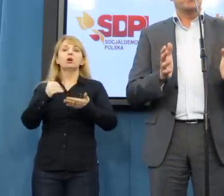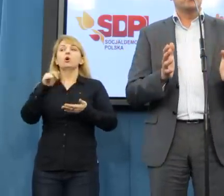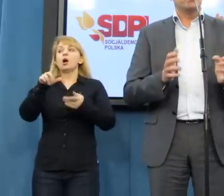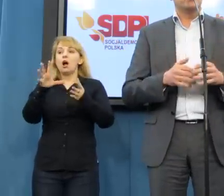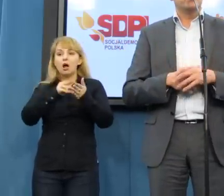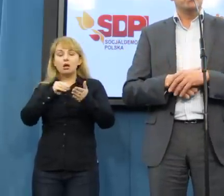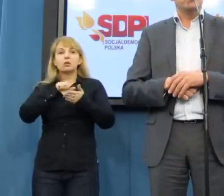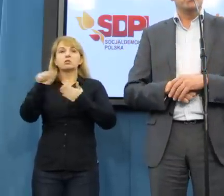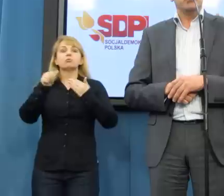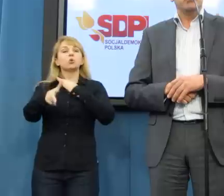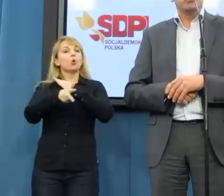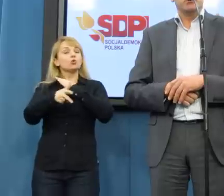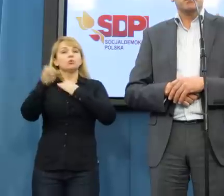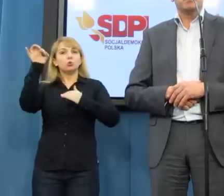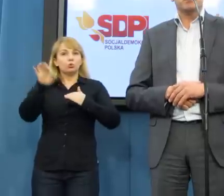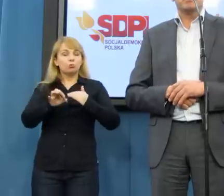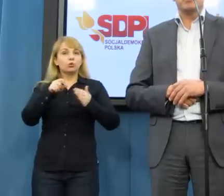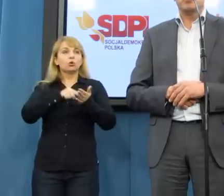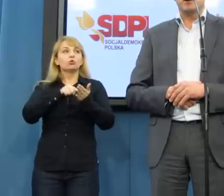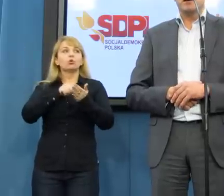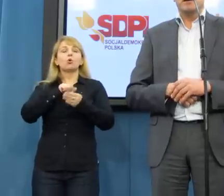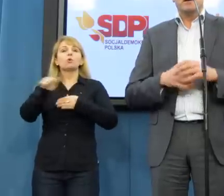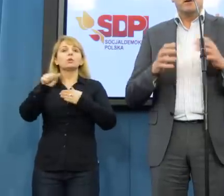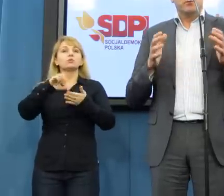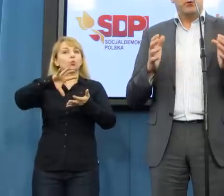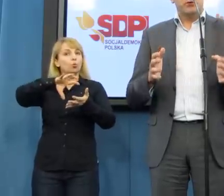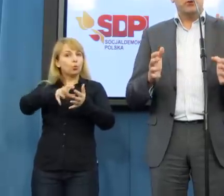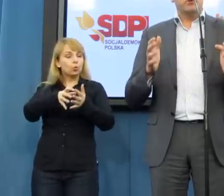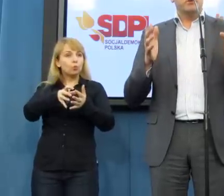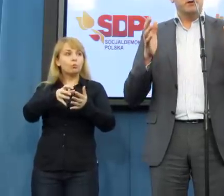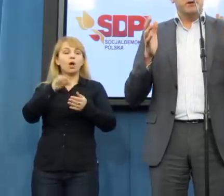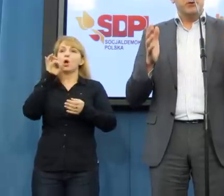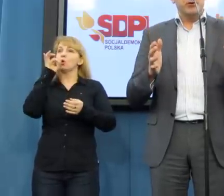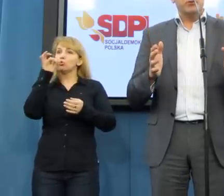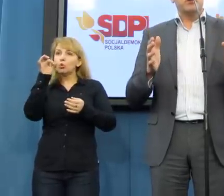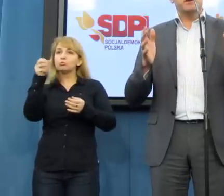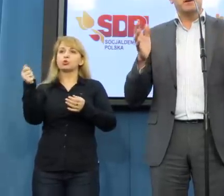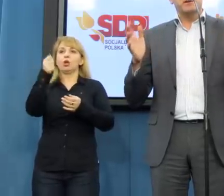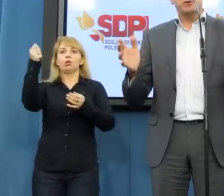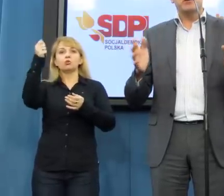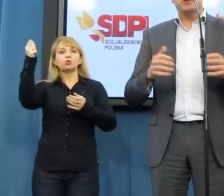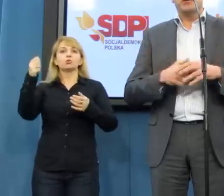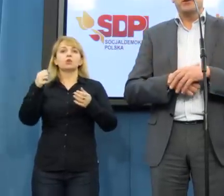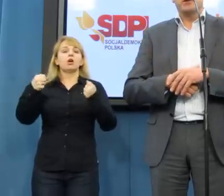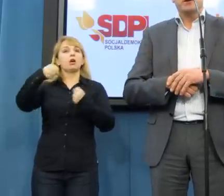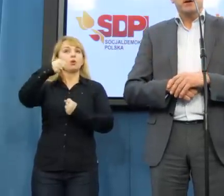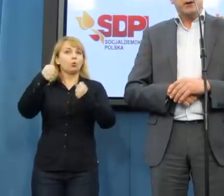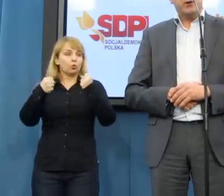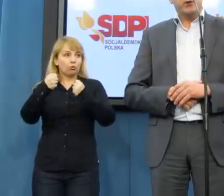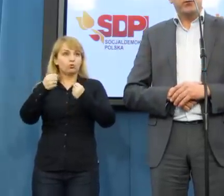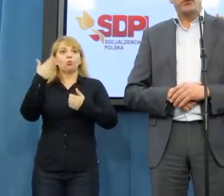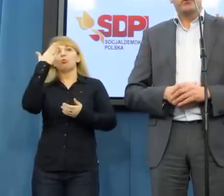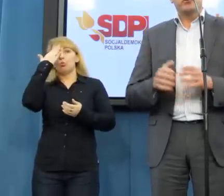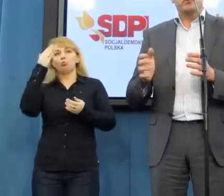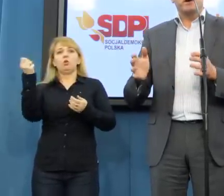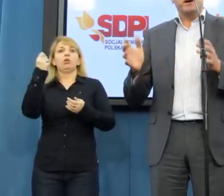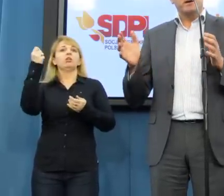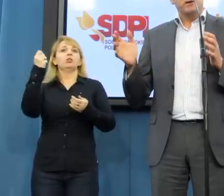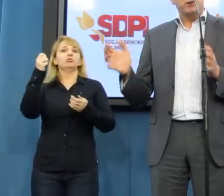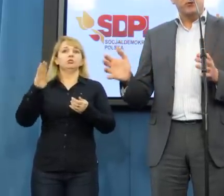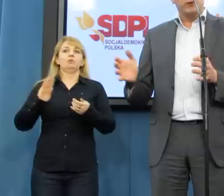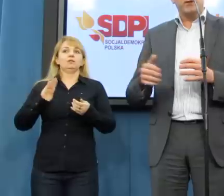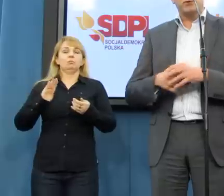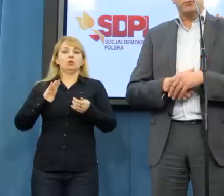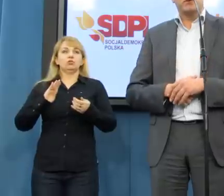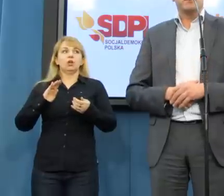procent. Ta grupa osiemdziesięciu kilku procent to jest grupa porządnie dobrze jeżdżących kierowców. Grupa